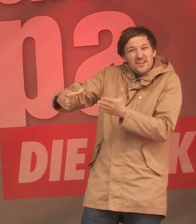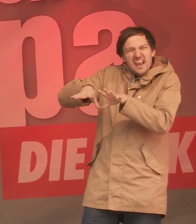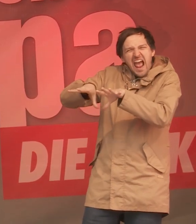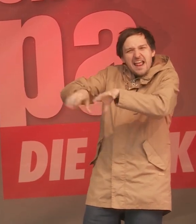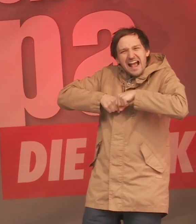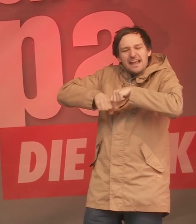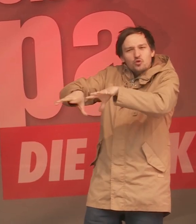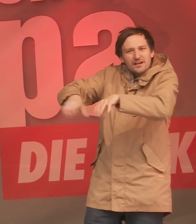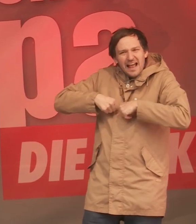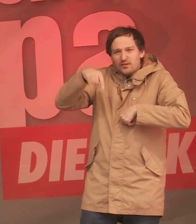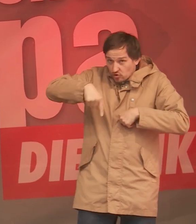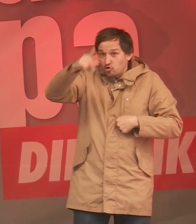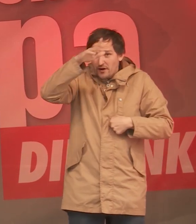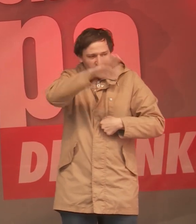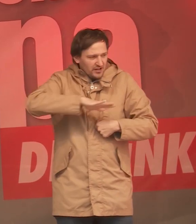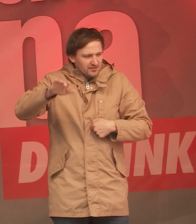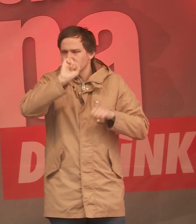unerträglich in diesem Land.